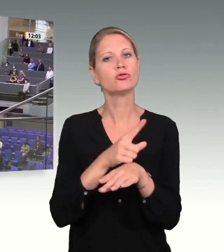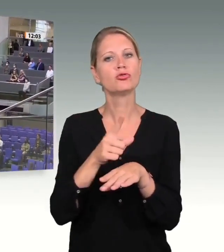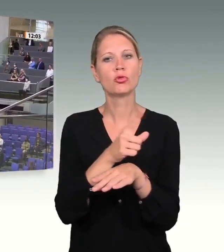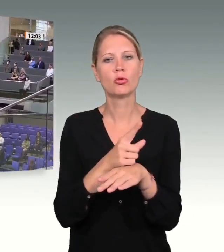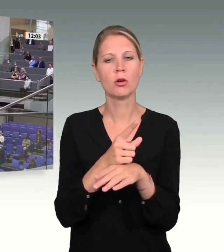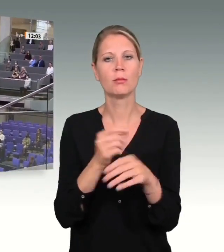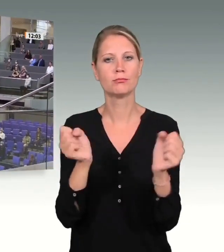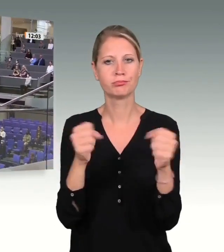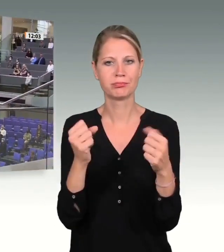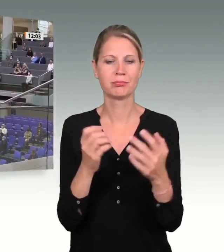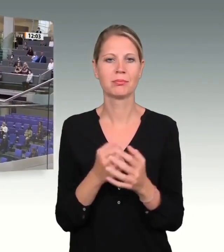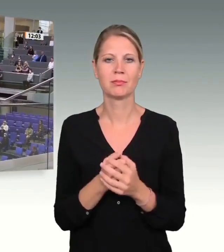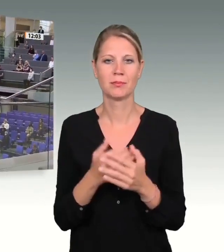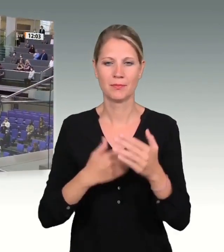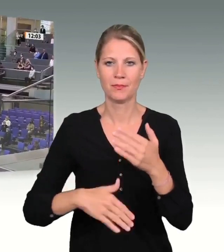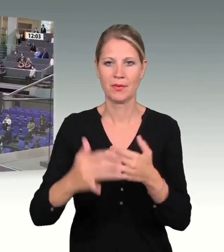eröffne.